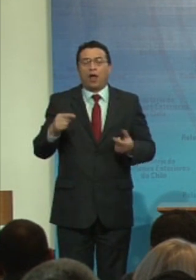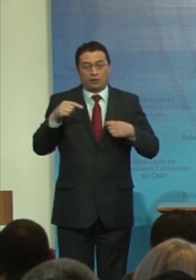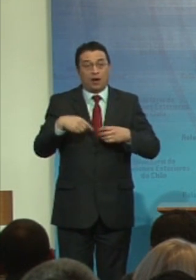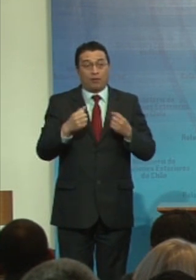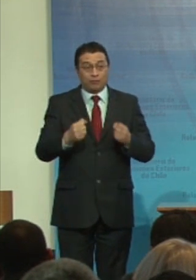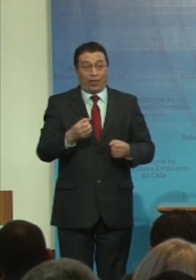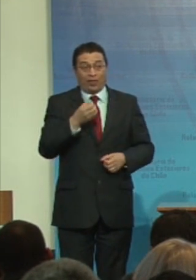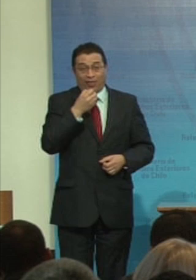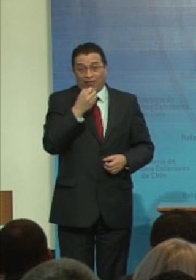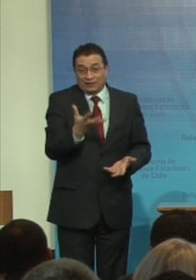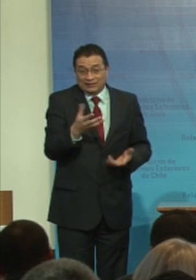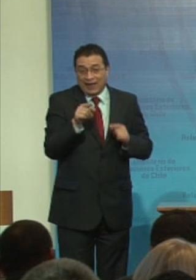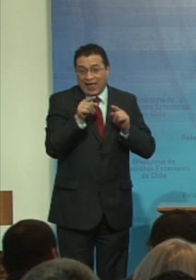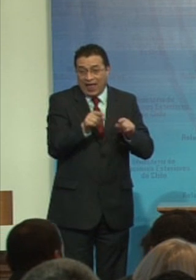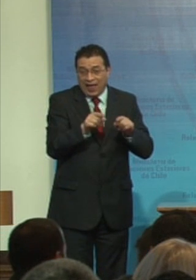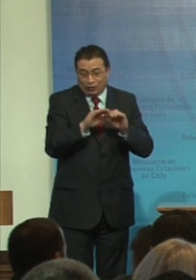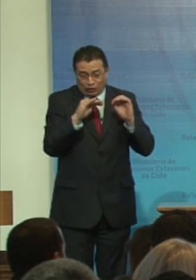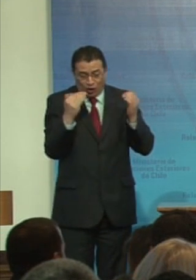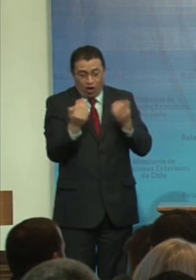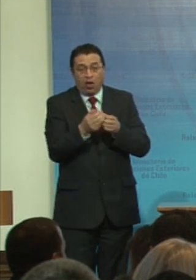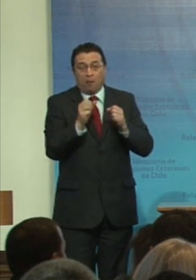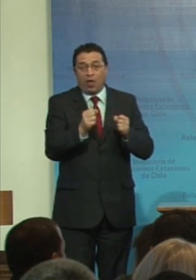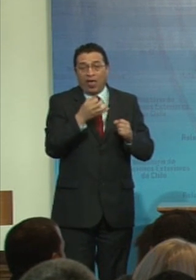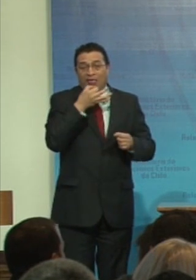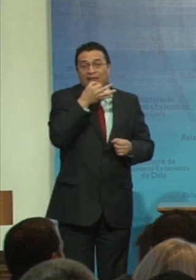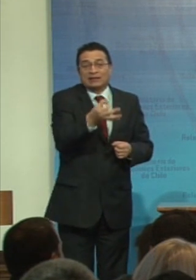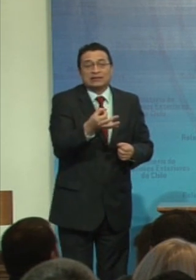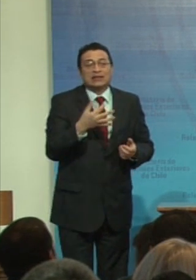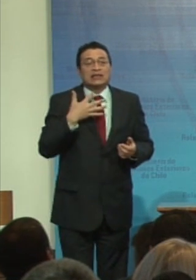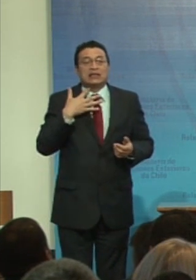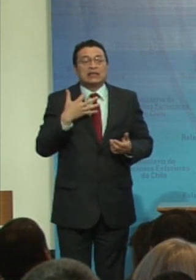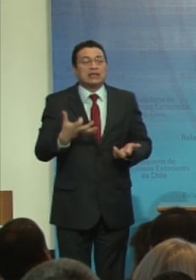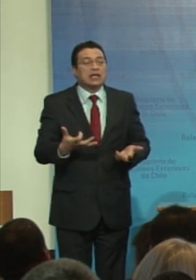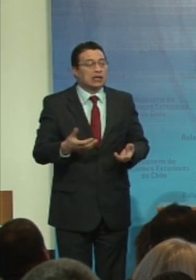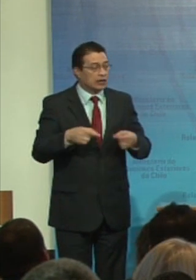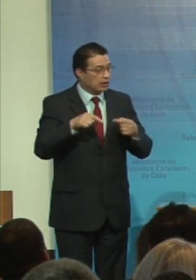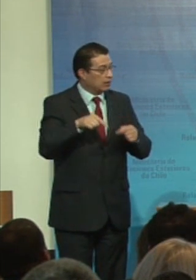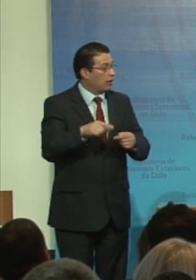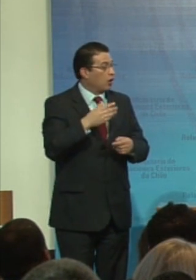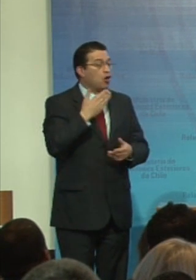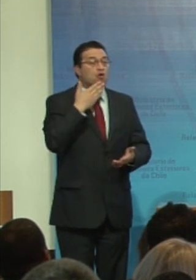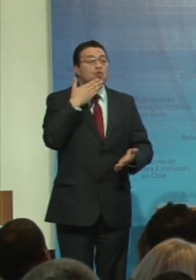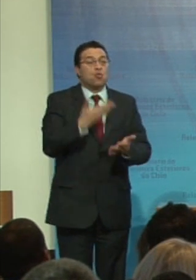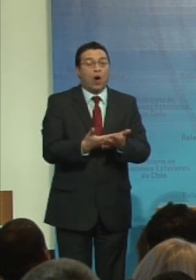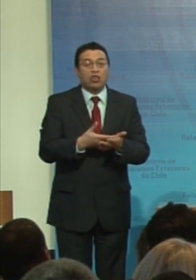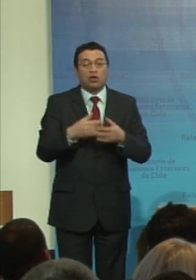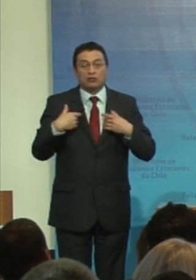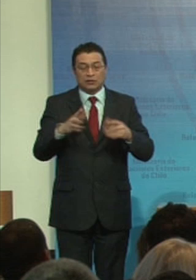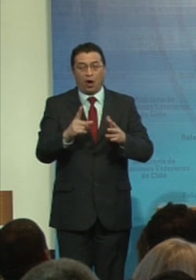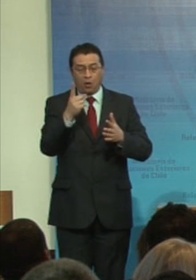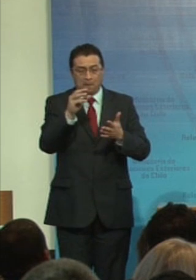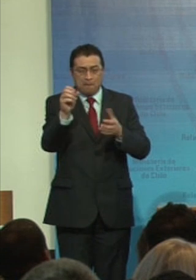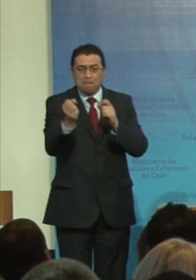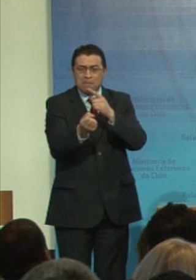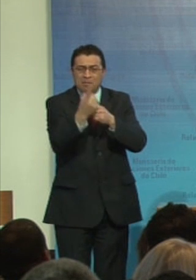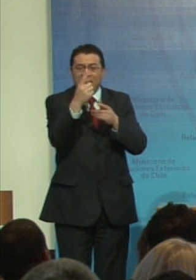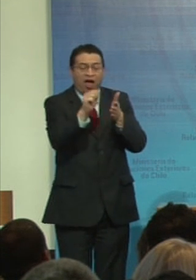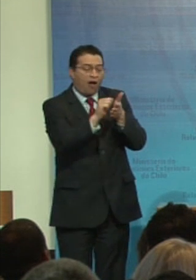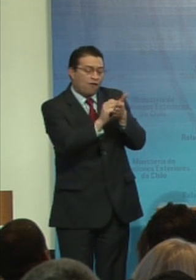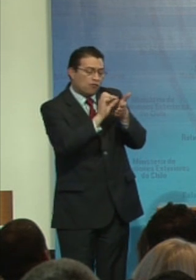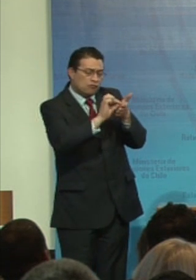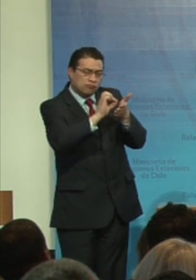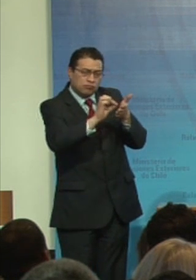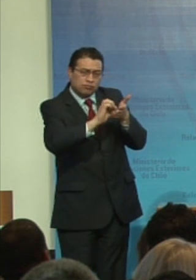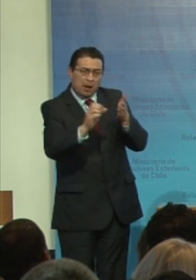mencionar todo esto para decirles que cuando se adopta el primer borrador en